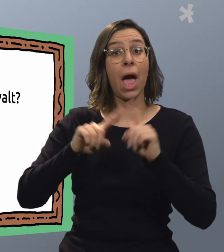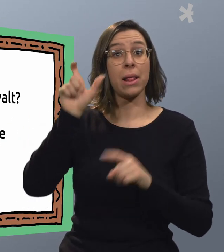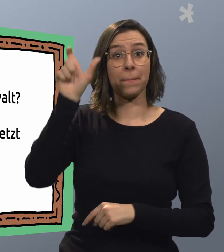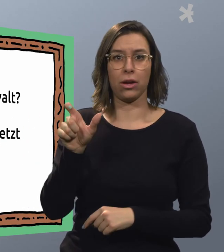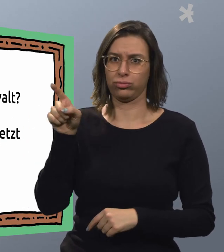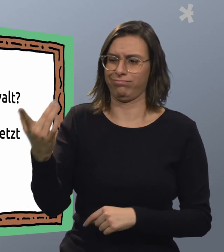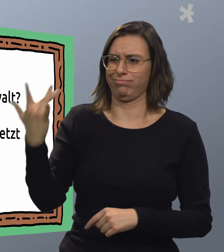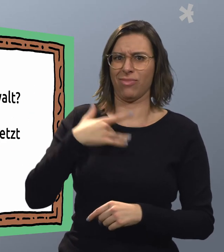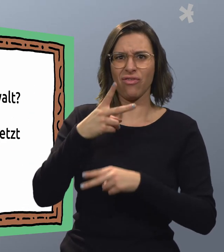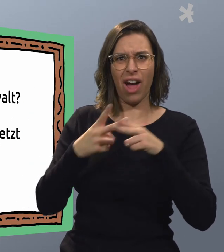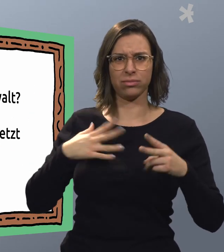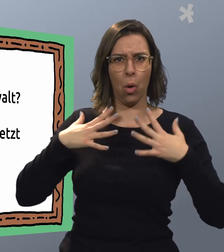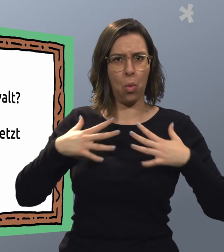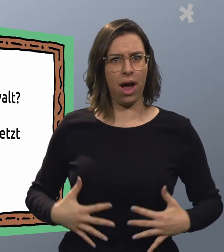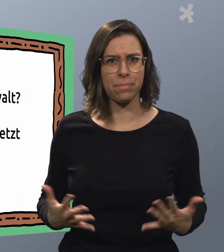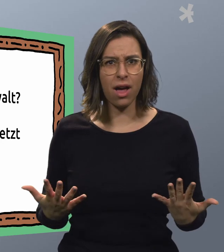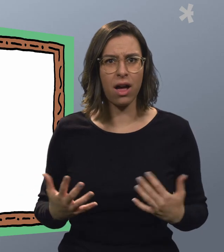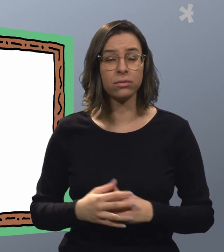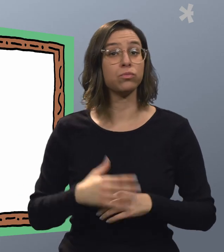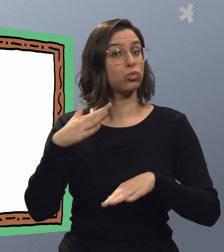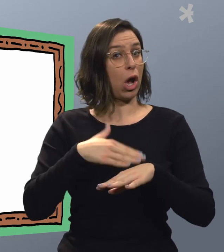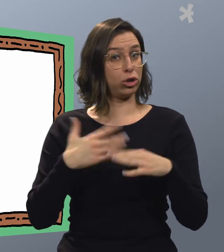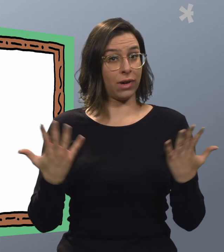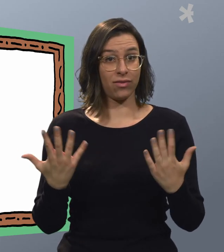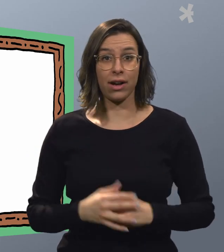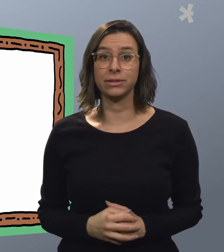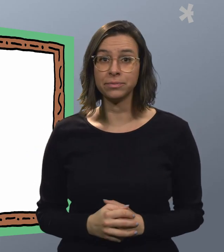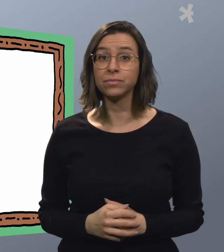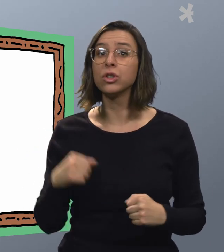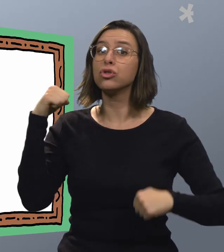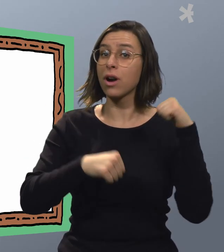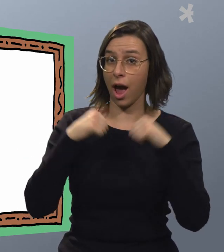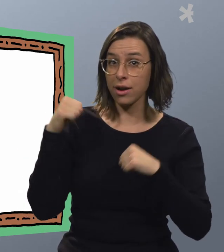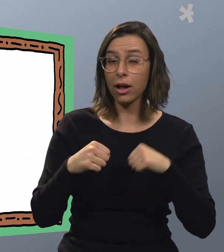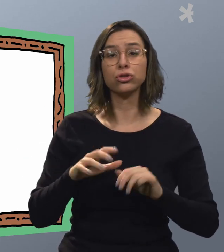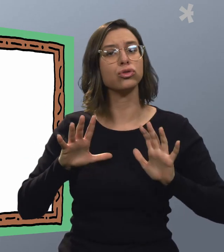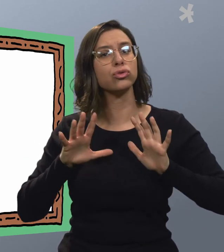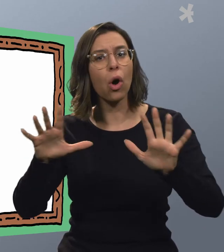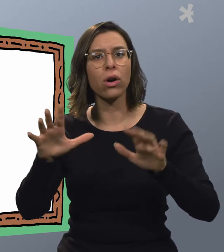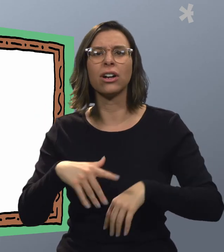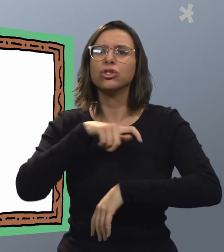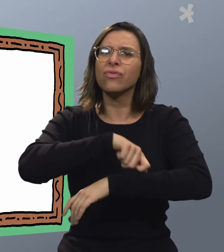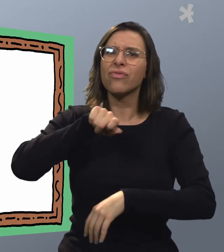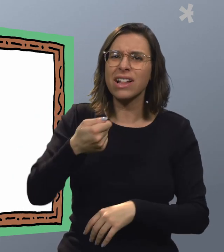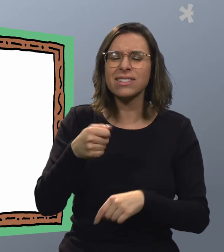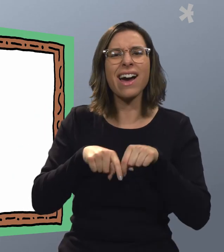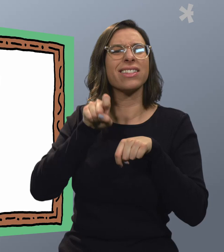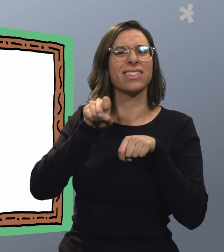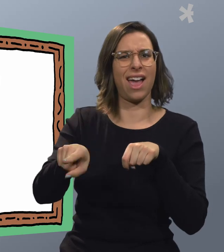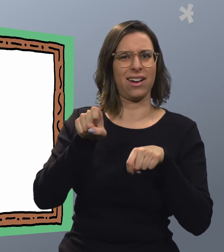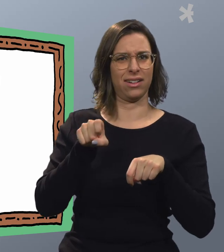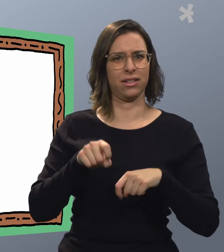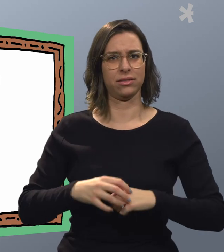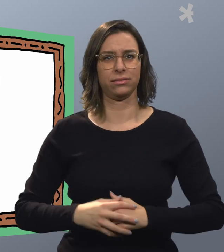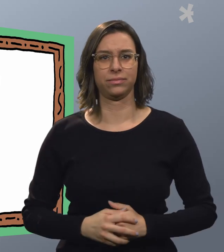Ein anderer Mensch verletzt meinen Körper. Zum Beispiel durch Schläge, Stoßen, Zwicken,